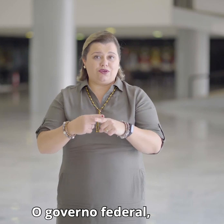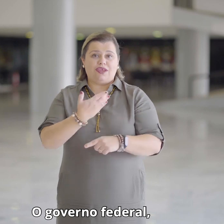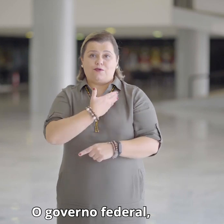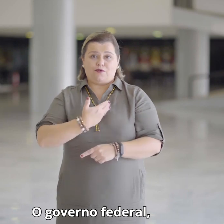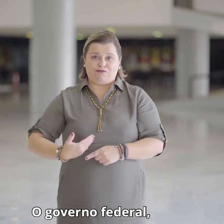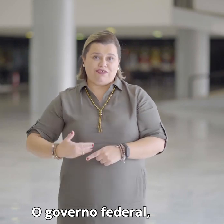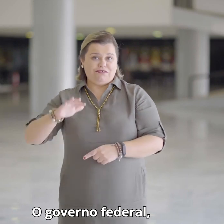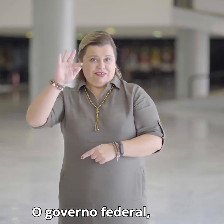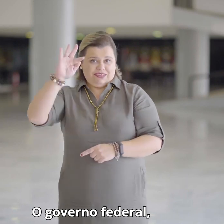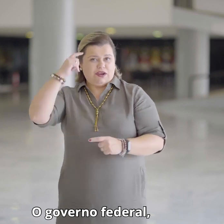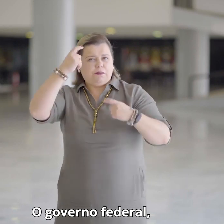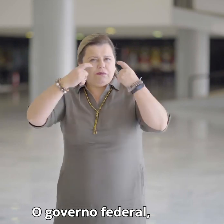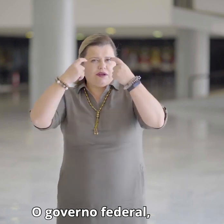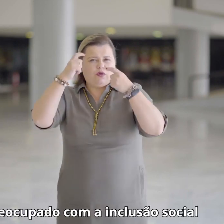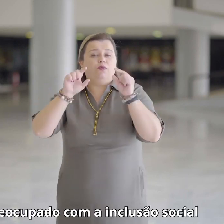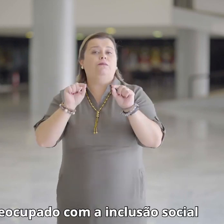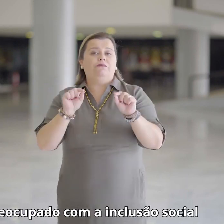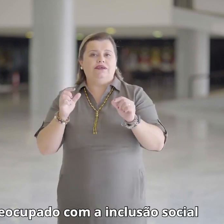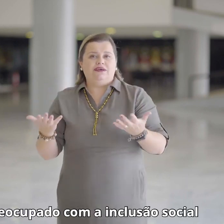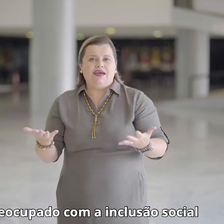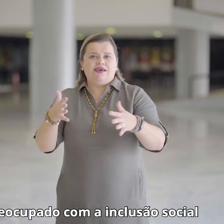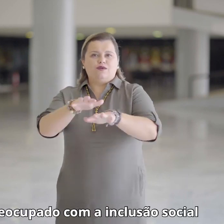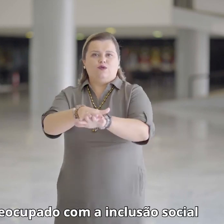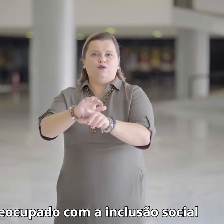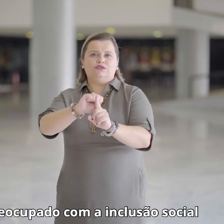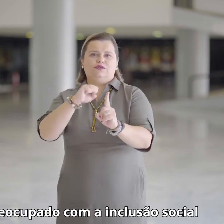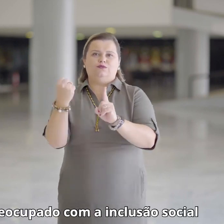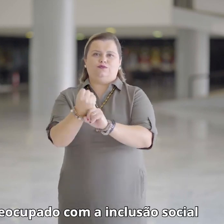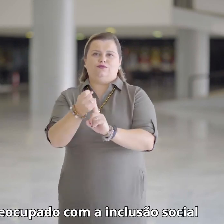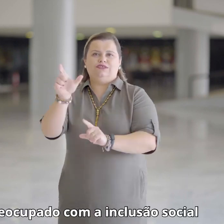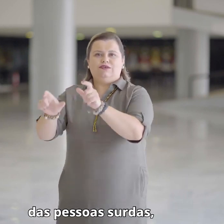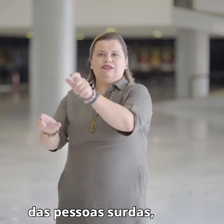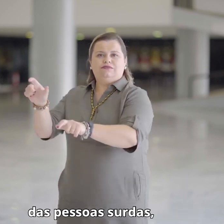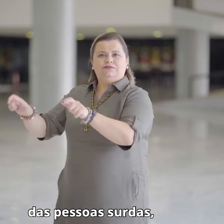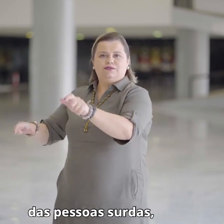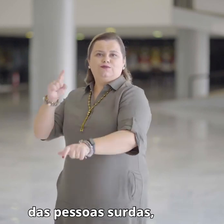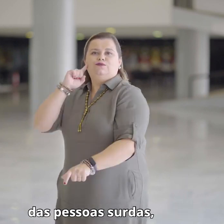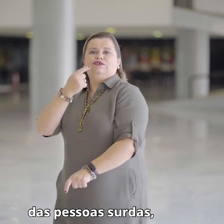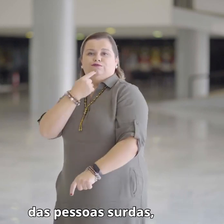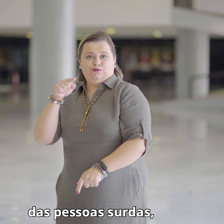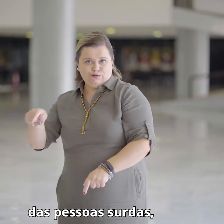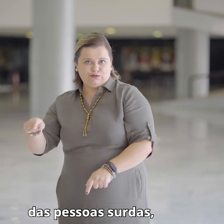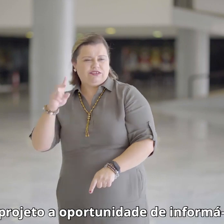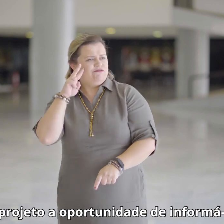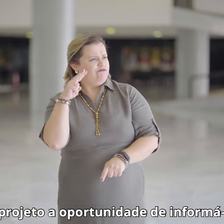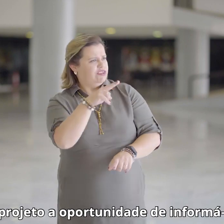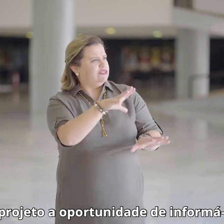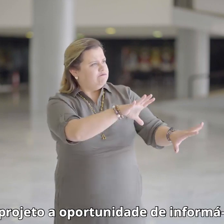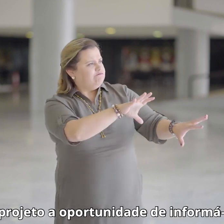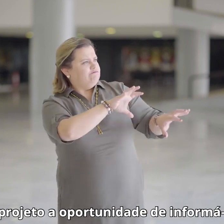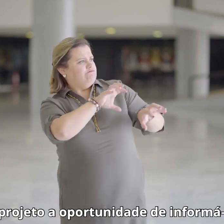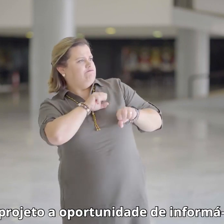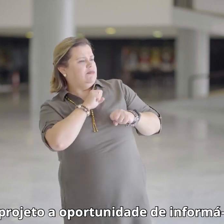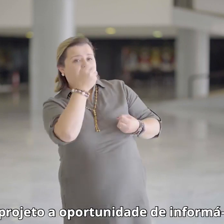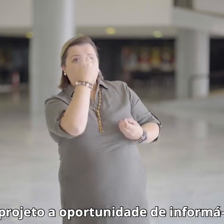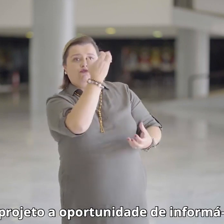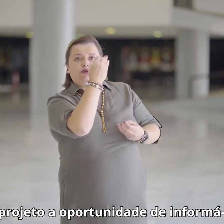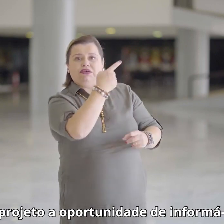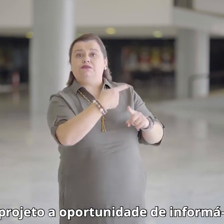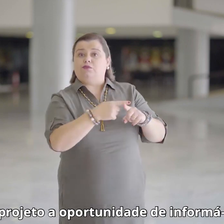O governo federal, preocupado com a inclusão social das pessoas surdas, viu nesse projeto a oportunidade de